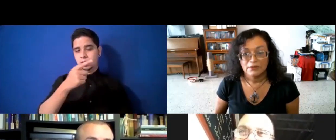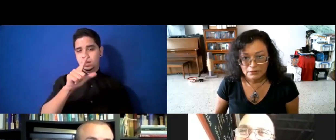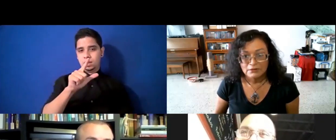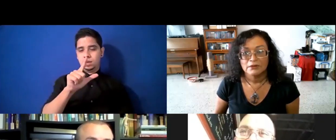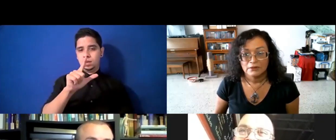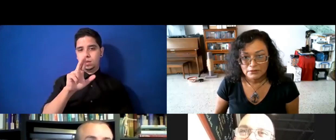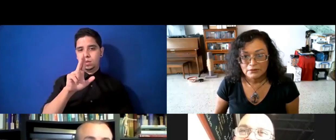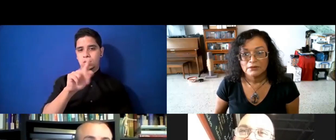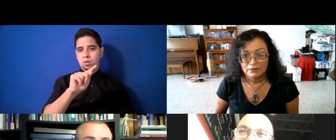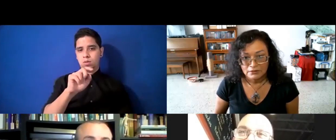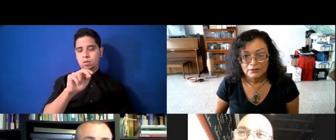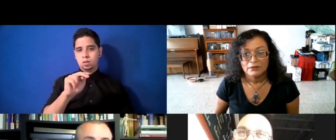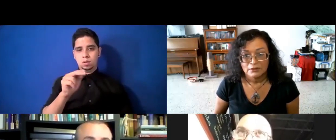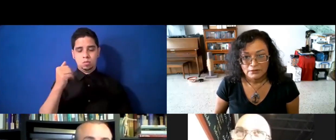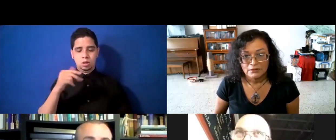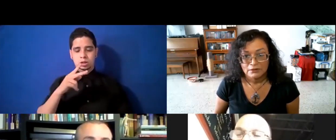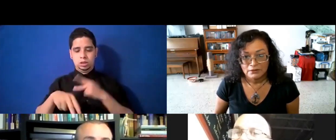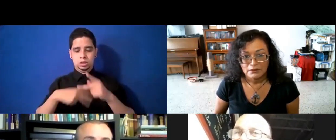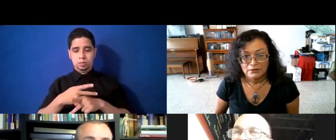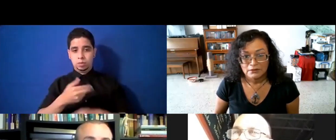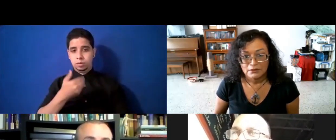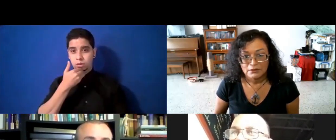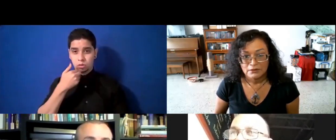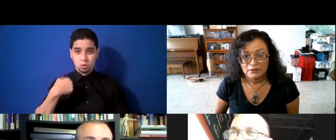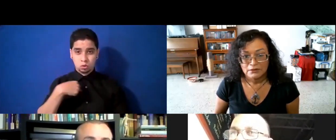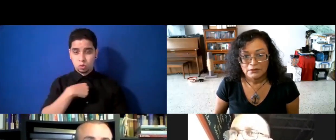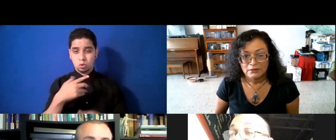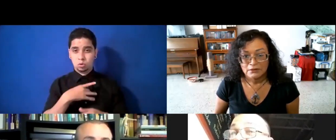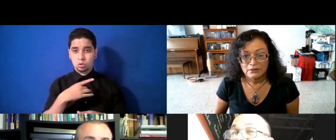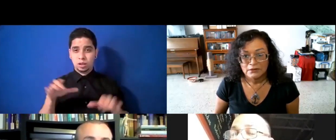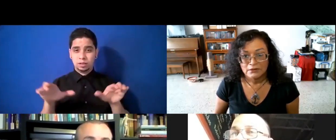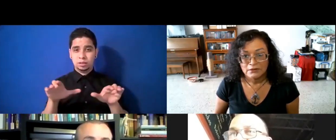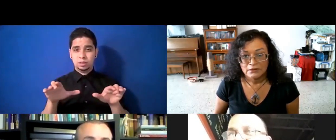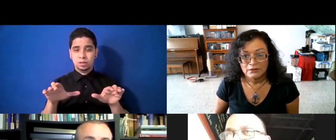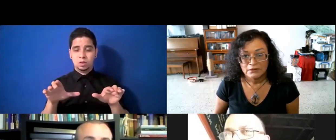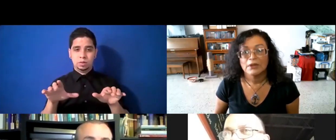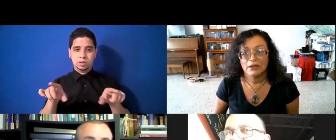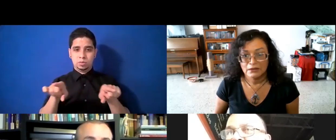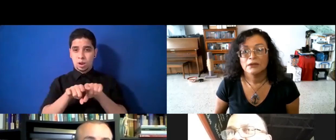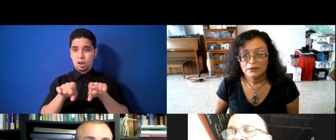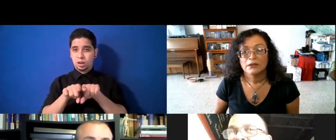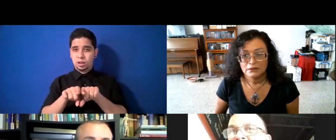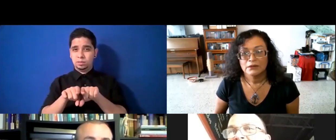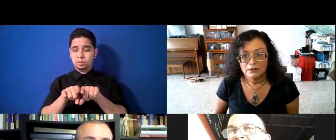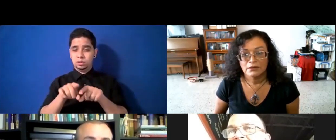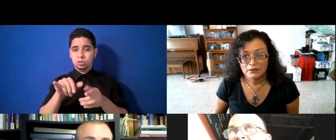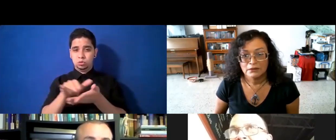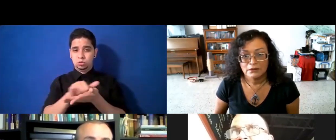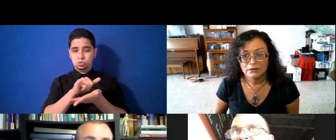buscamos hacer, que un tipo de pizza, tipo New York style, se hace un horno de piedra, pues